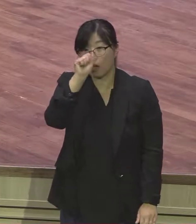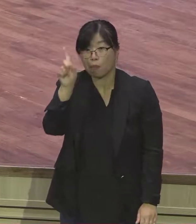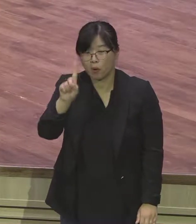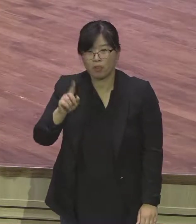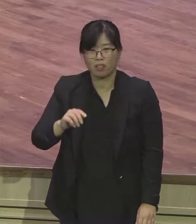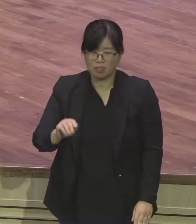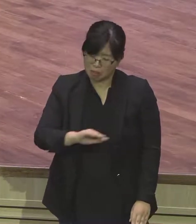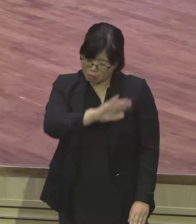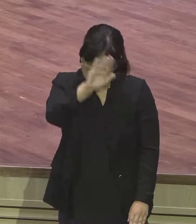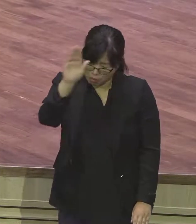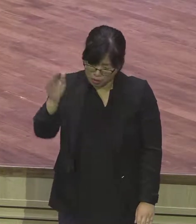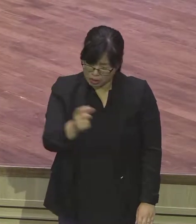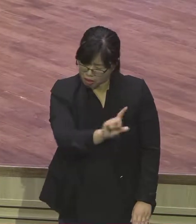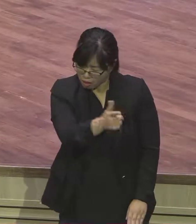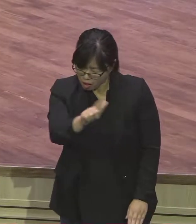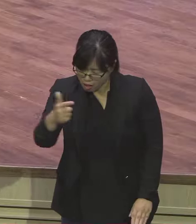용서하지 못할 이유도 없고